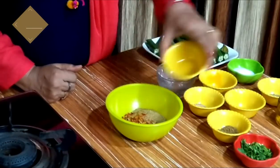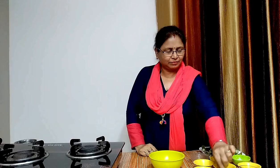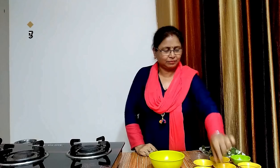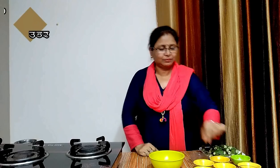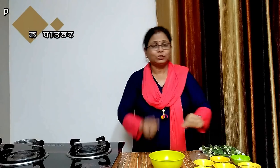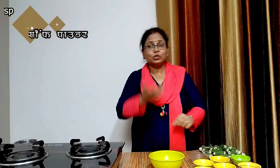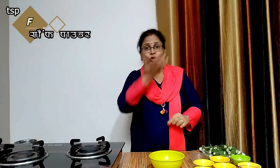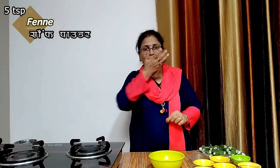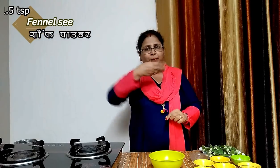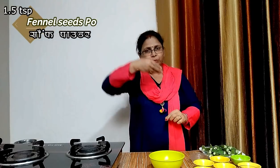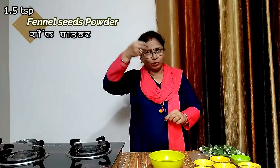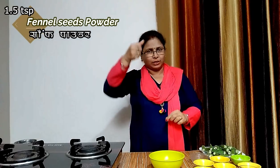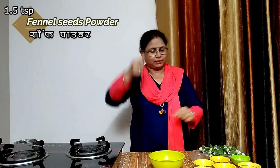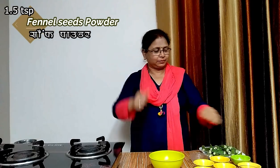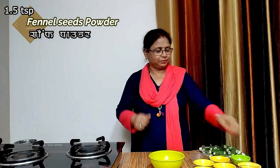देर चमच सौफ पाउडर